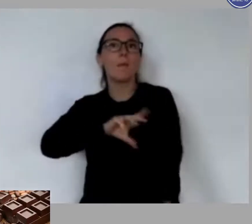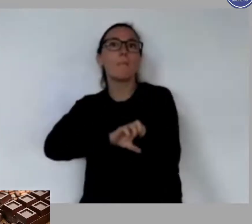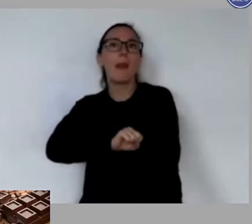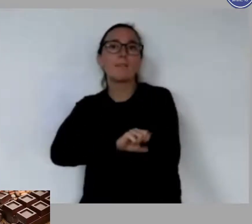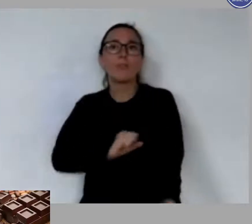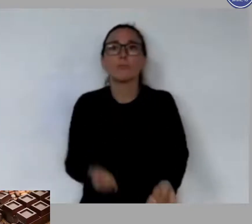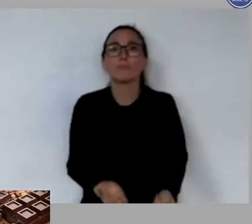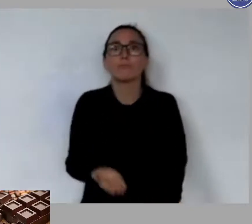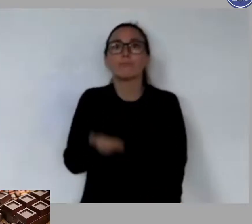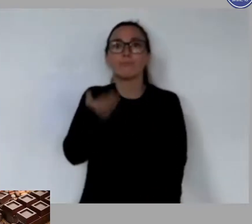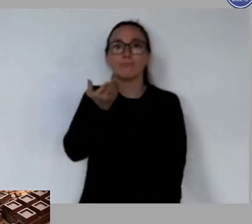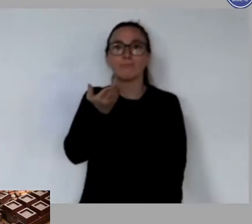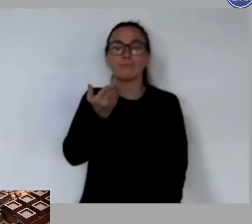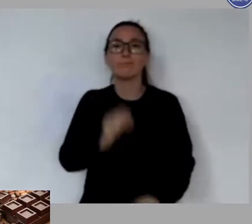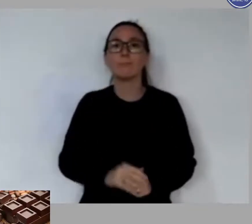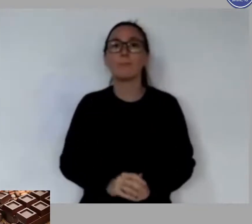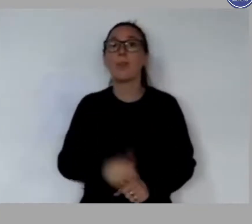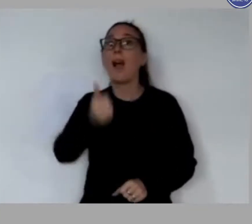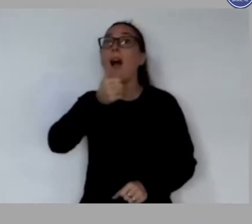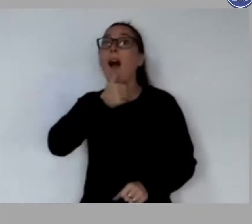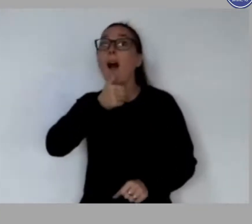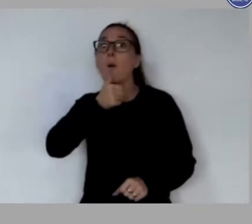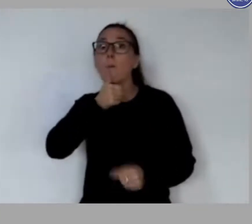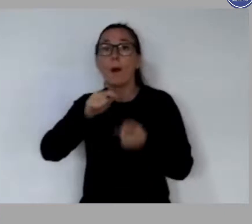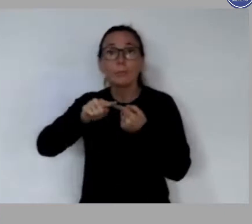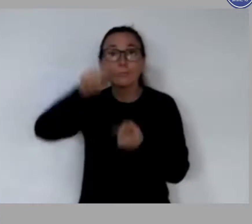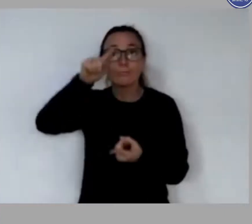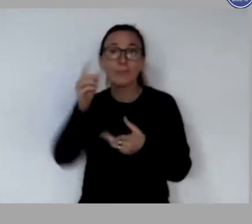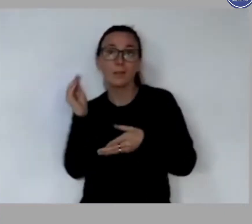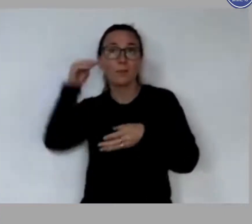presión Agua